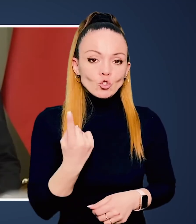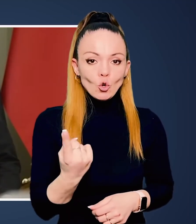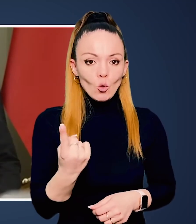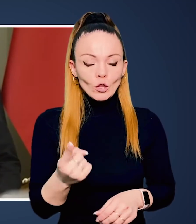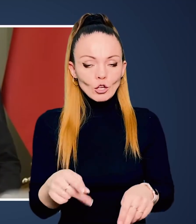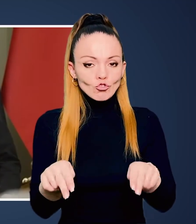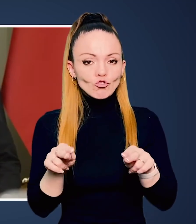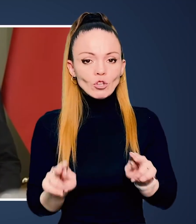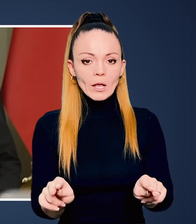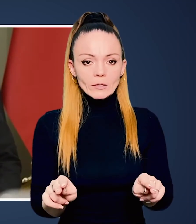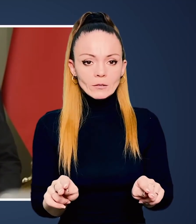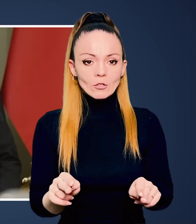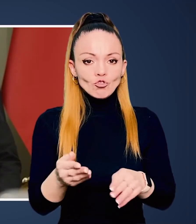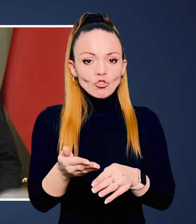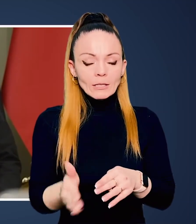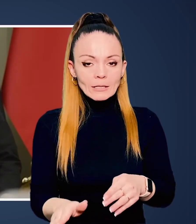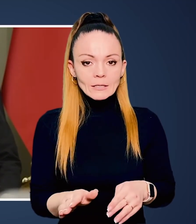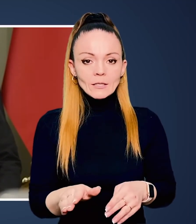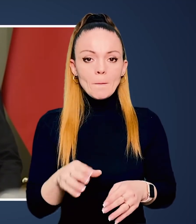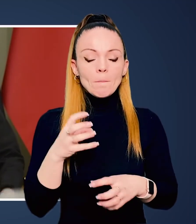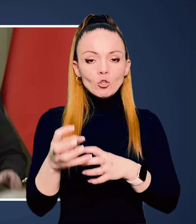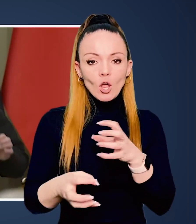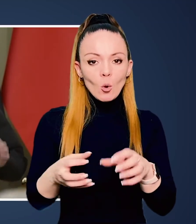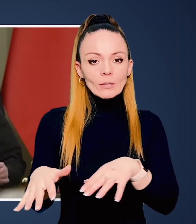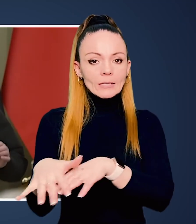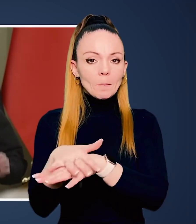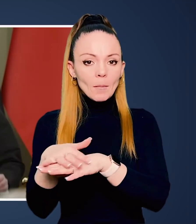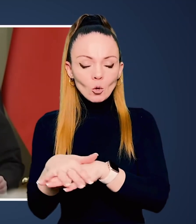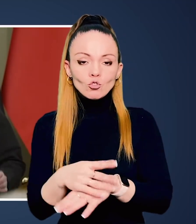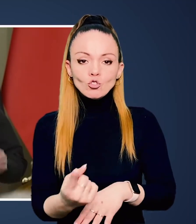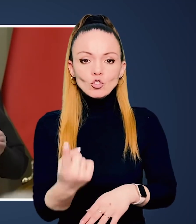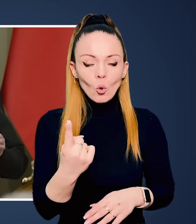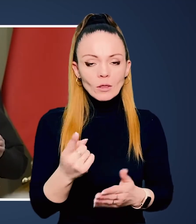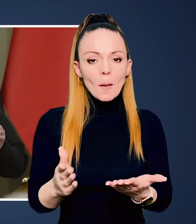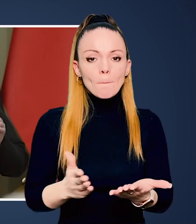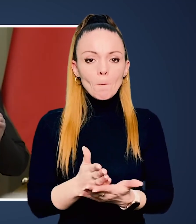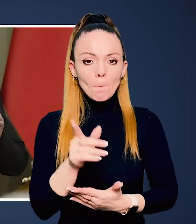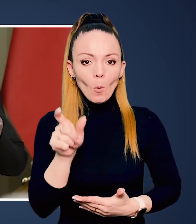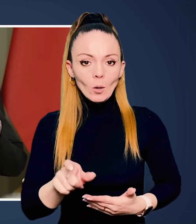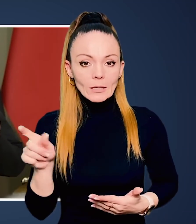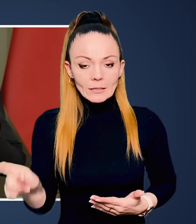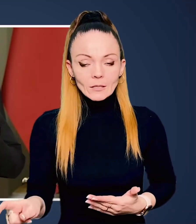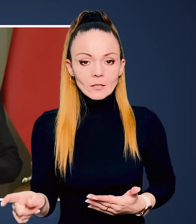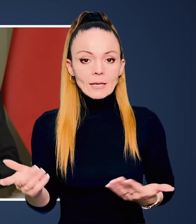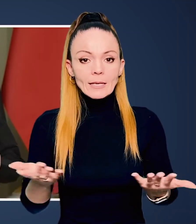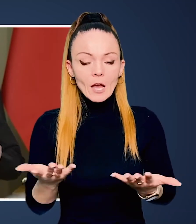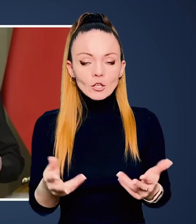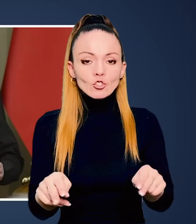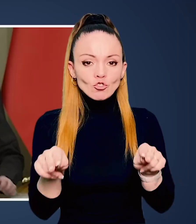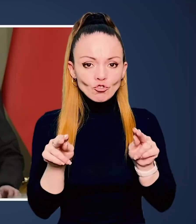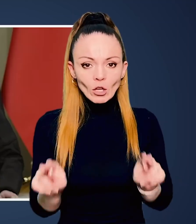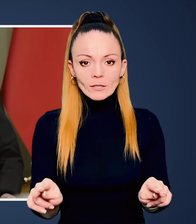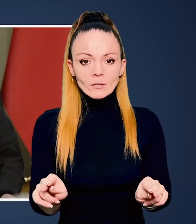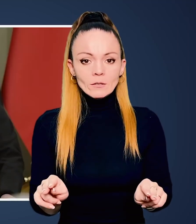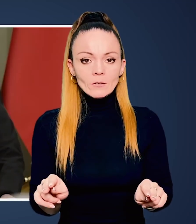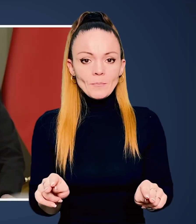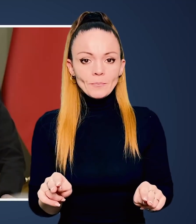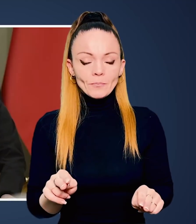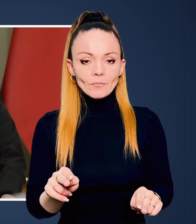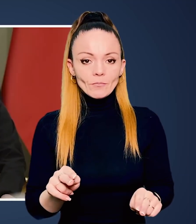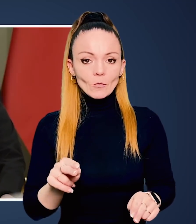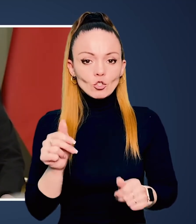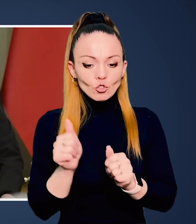жодна чесна частина міжнародної спільноти і жодні політики, які